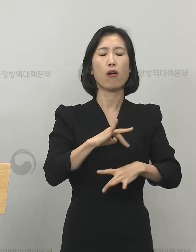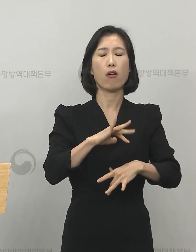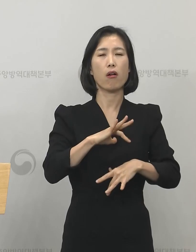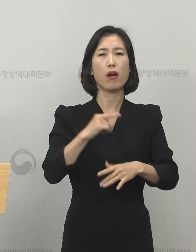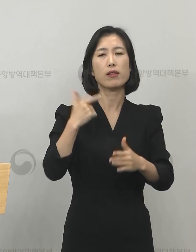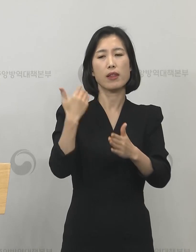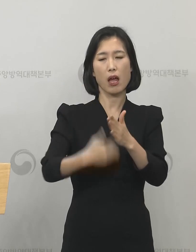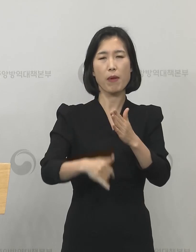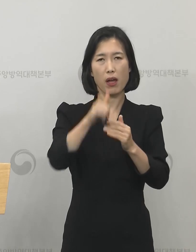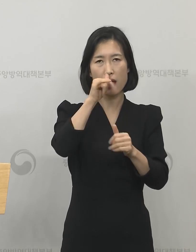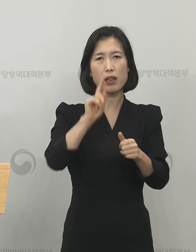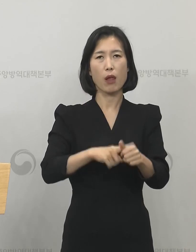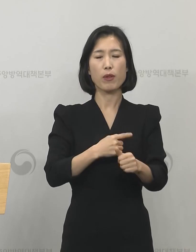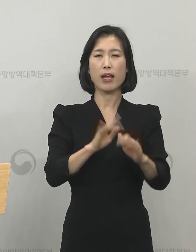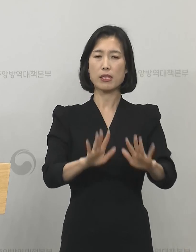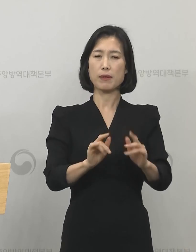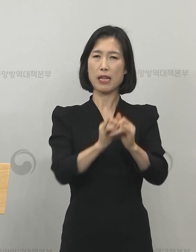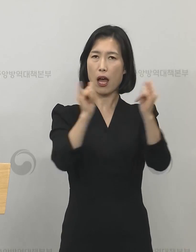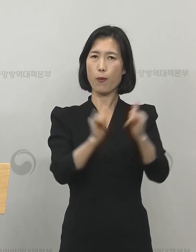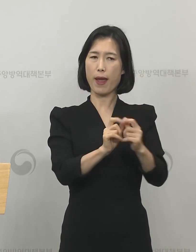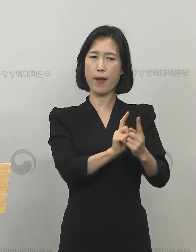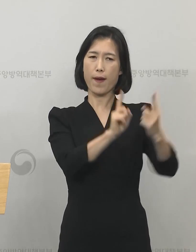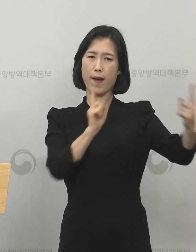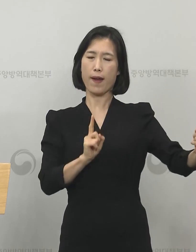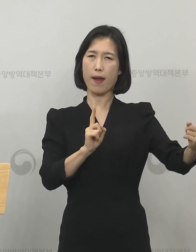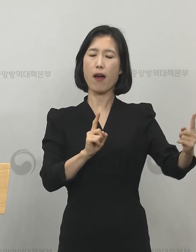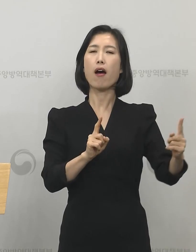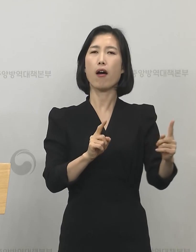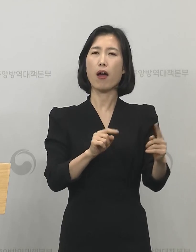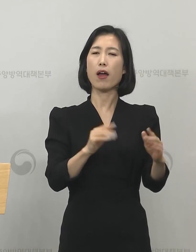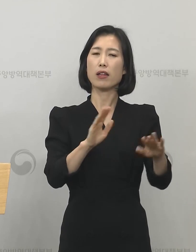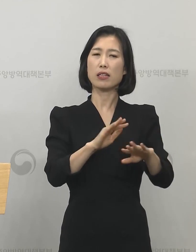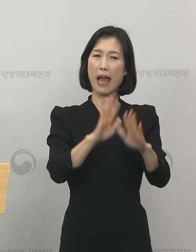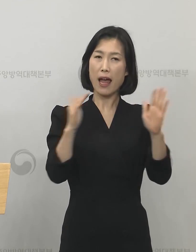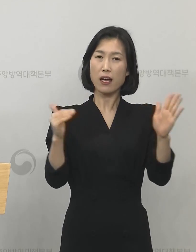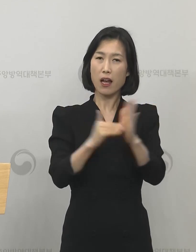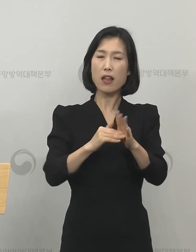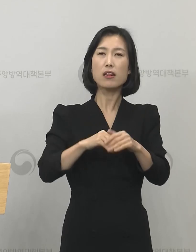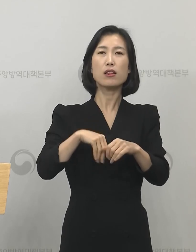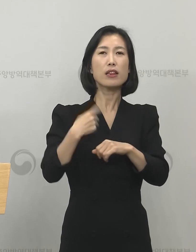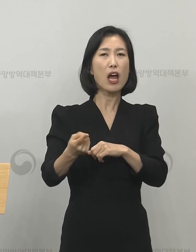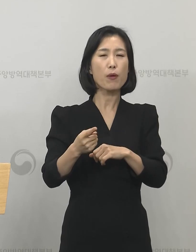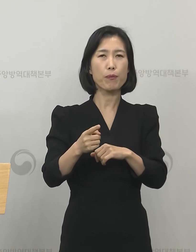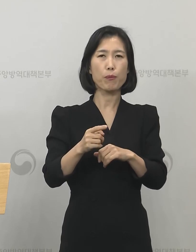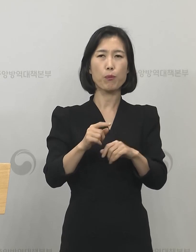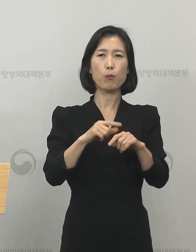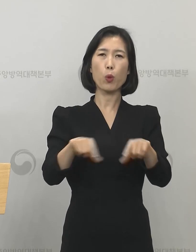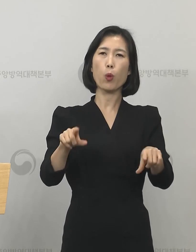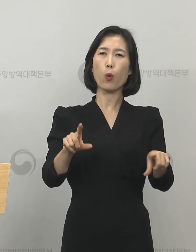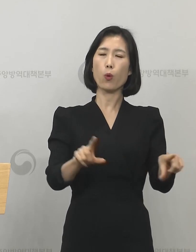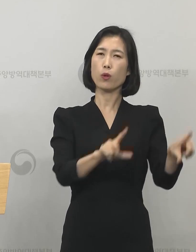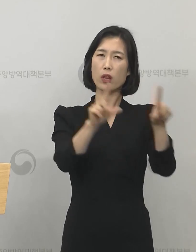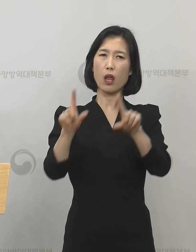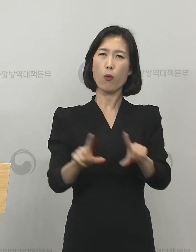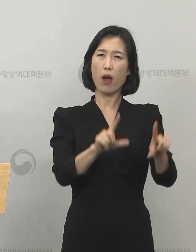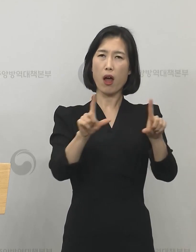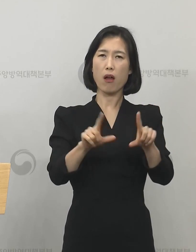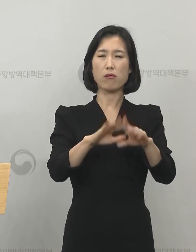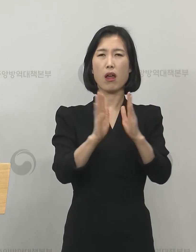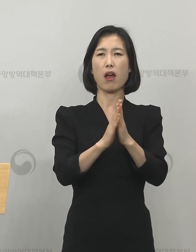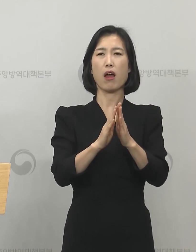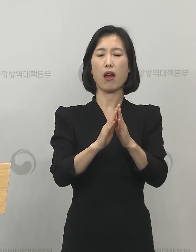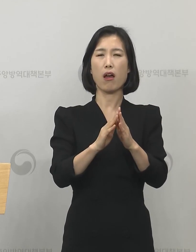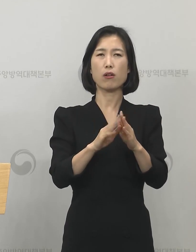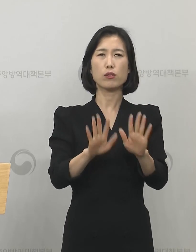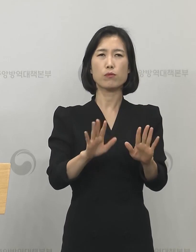고강도 사회적 거리 두기 기간 종료 후 대규모 접촉이 일어나는 일상생활이 전면적으로